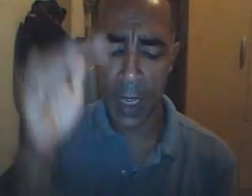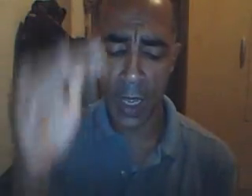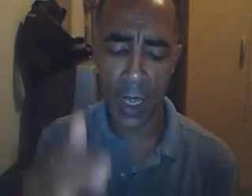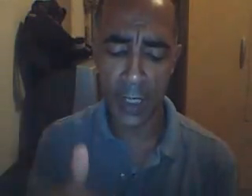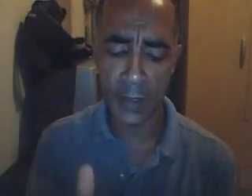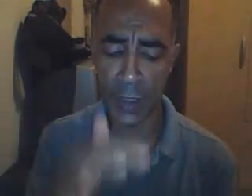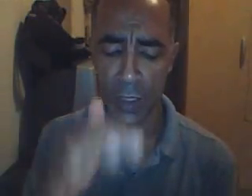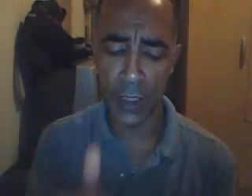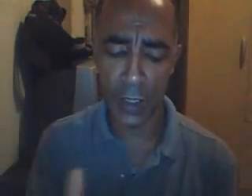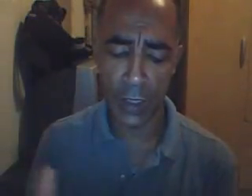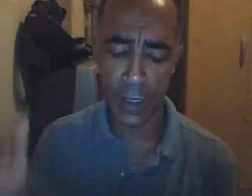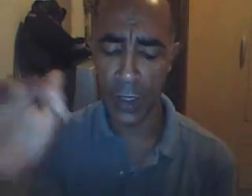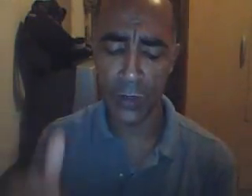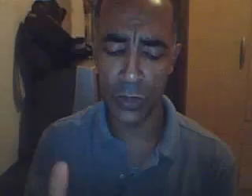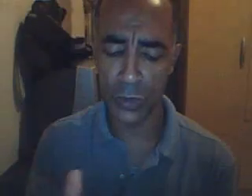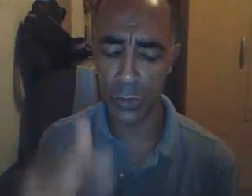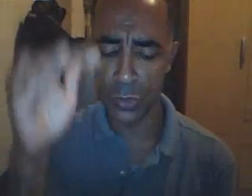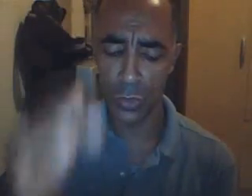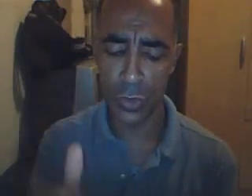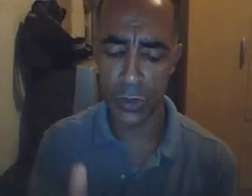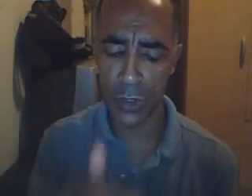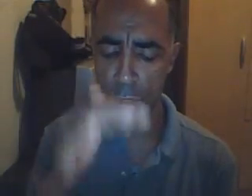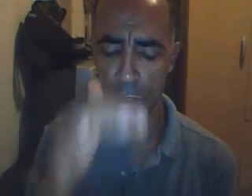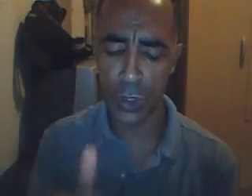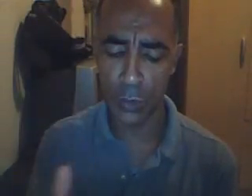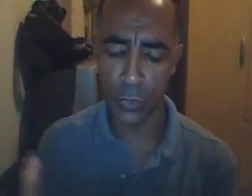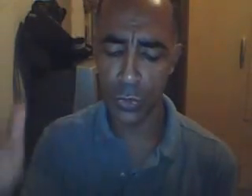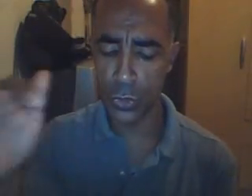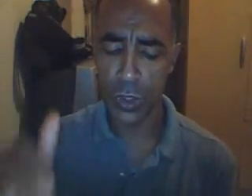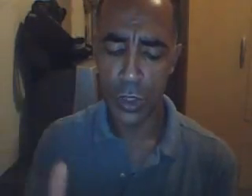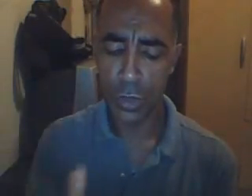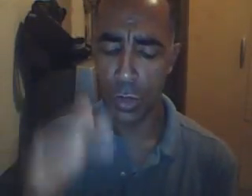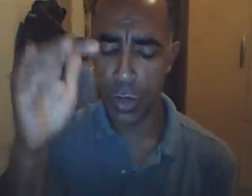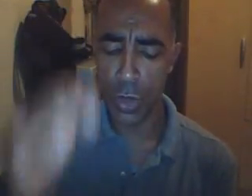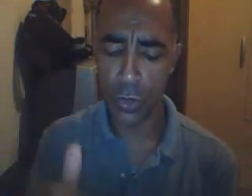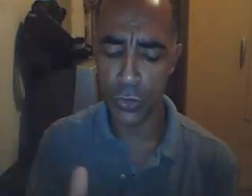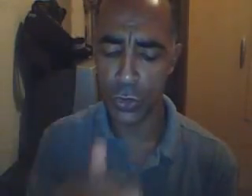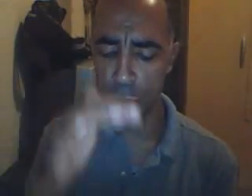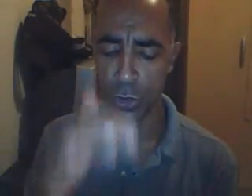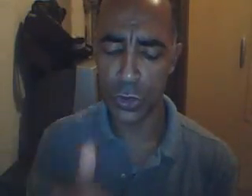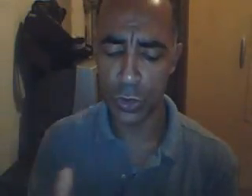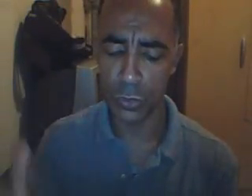prazeres mozamos, contigo